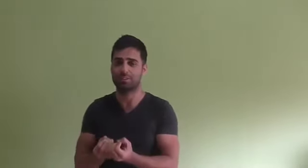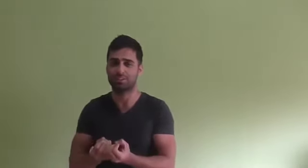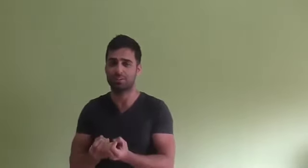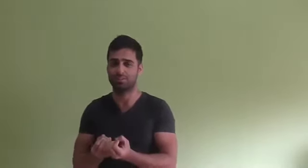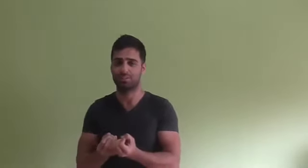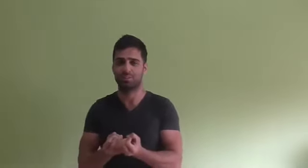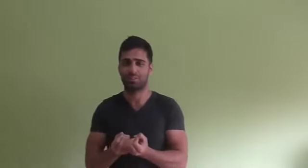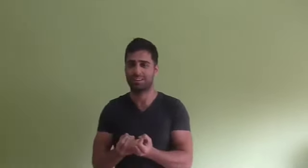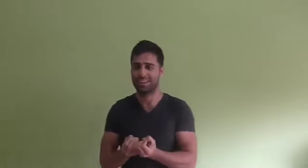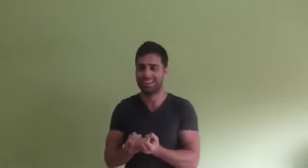motivación.